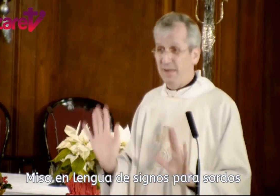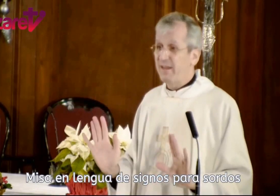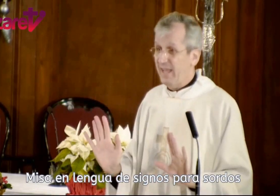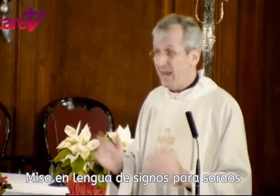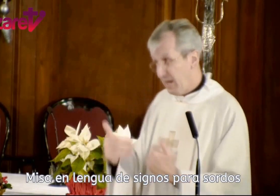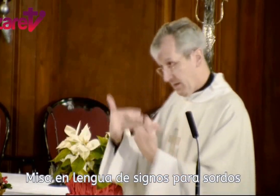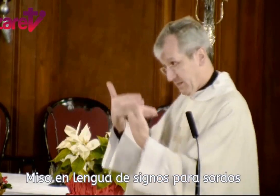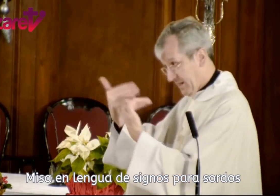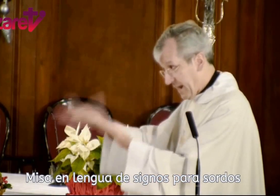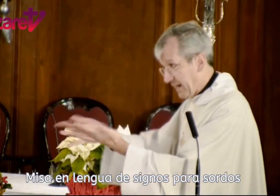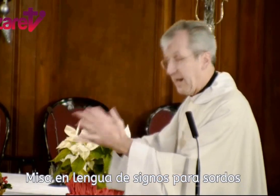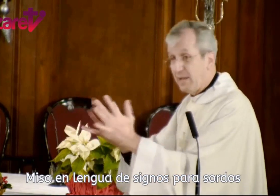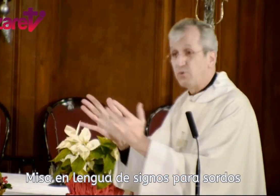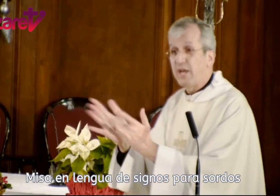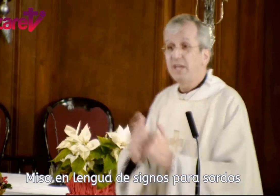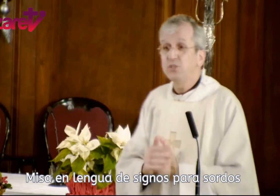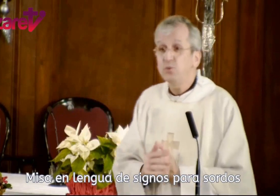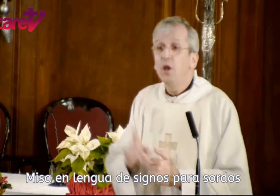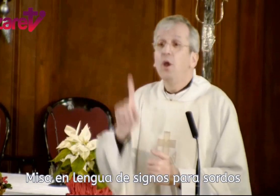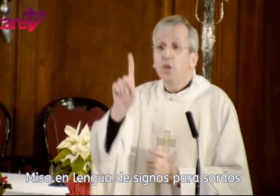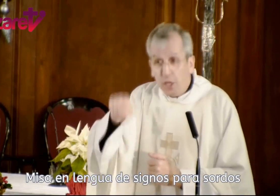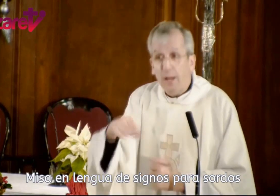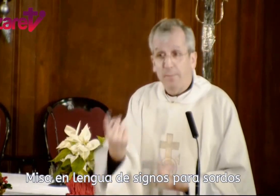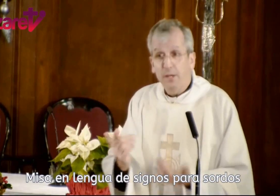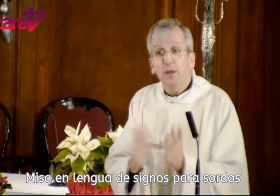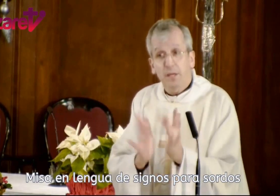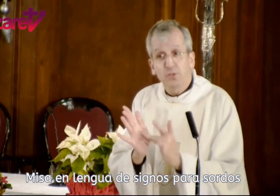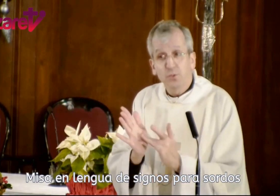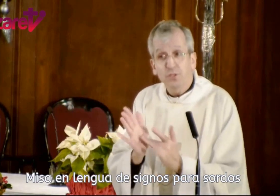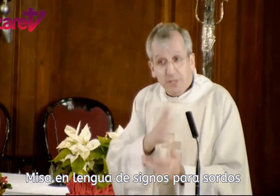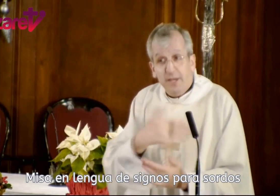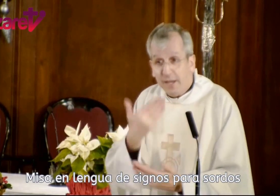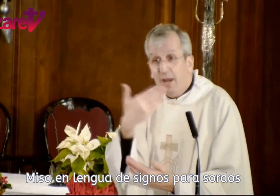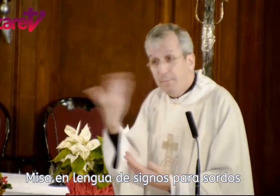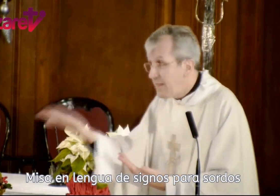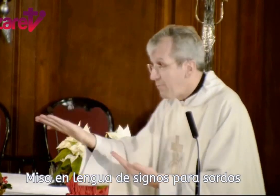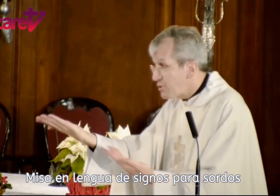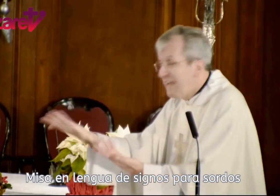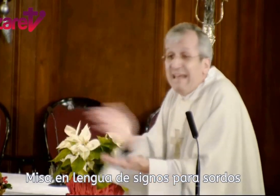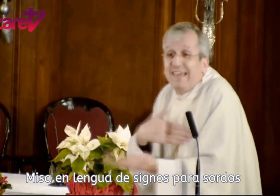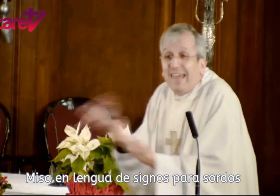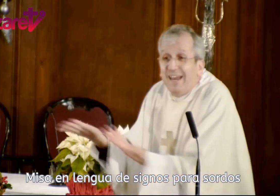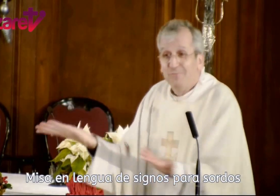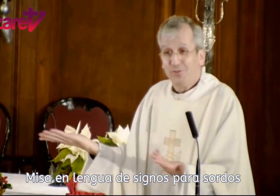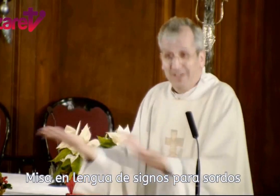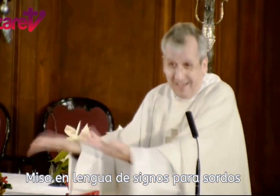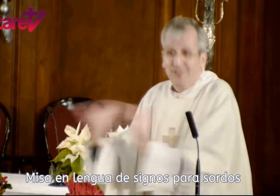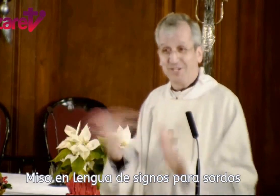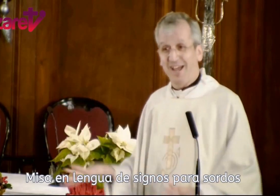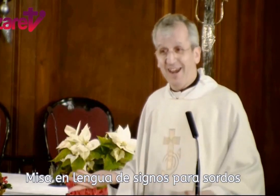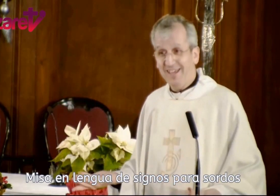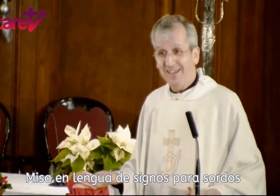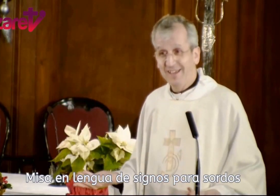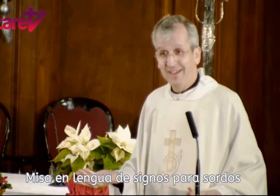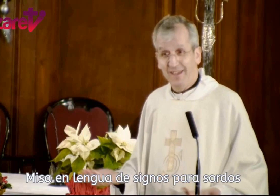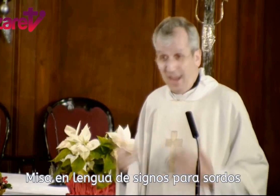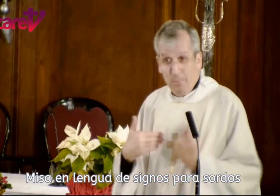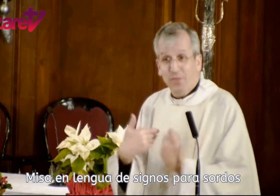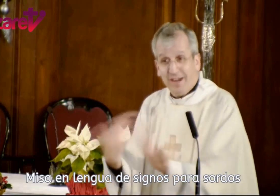saber dejar, se la regalaremos a Jesús y también Jesús quiere que le pidamos que queremos que nos regale, él puede